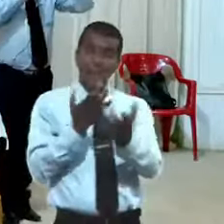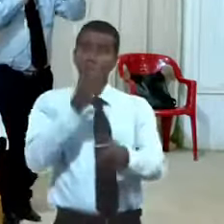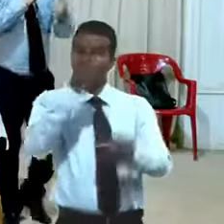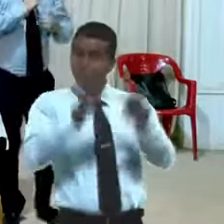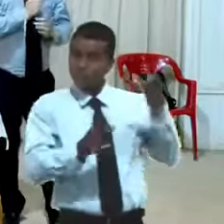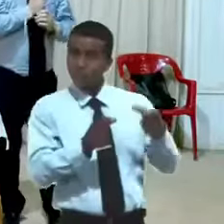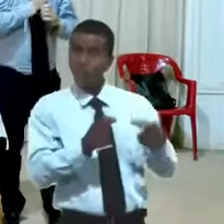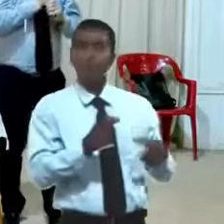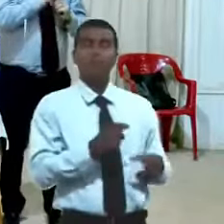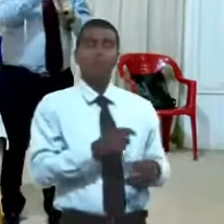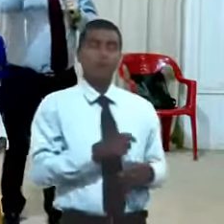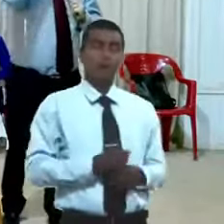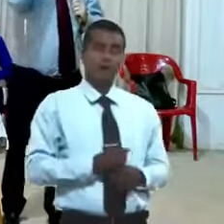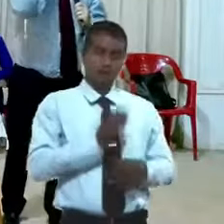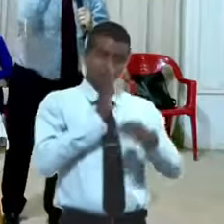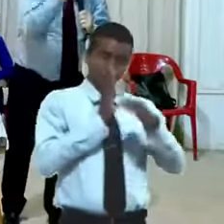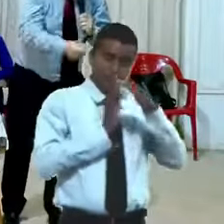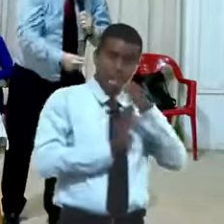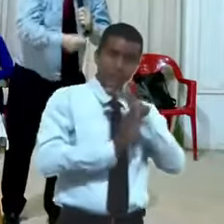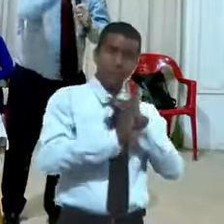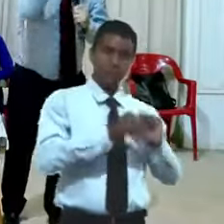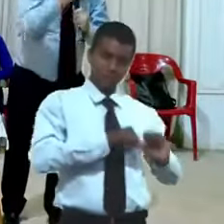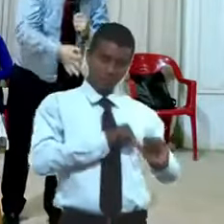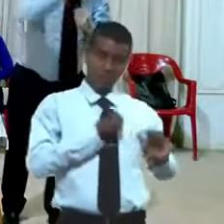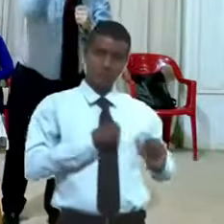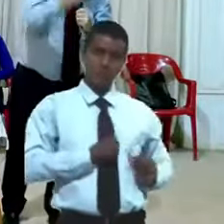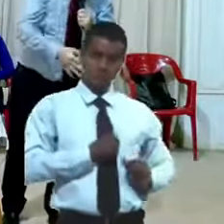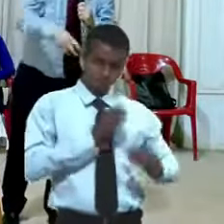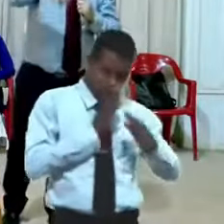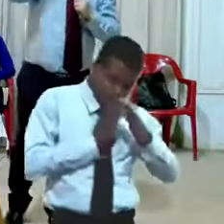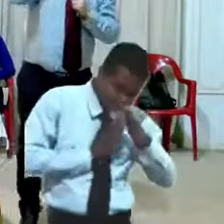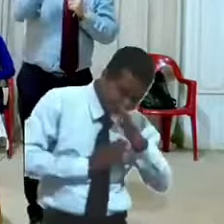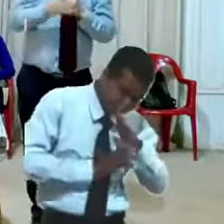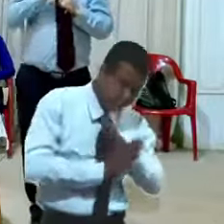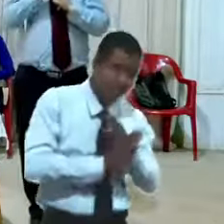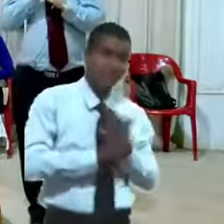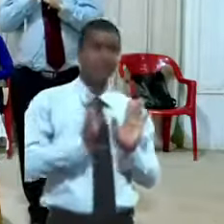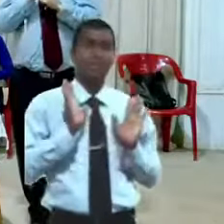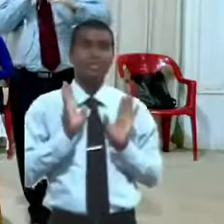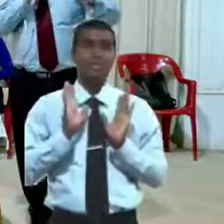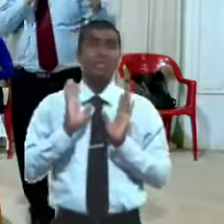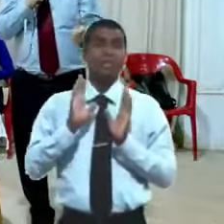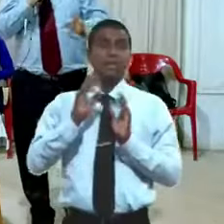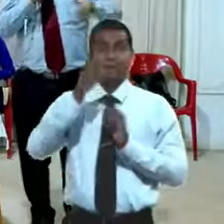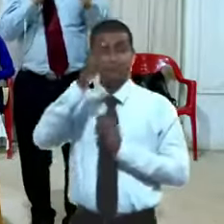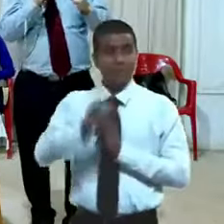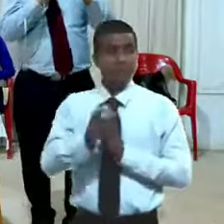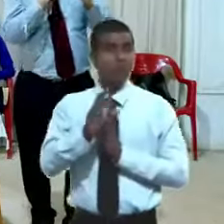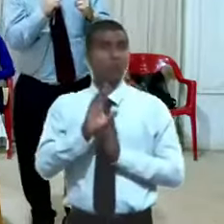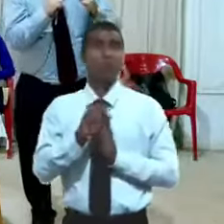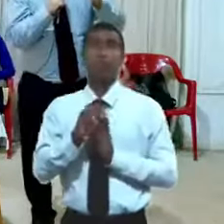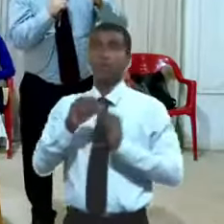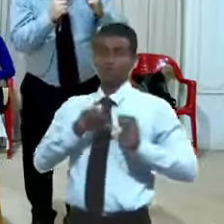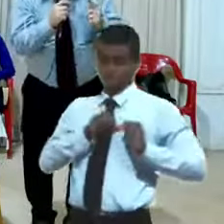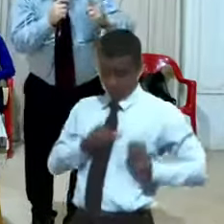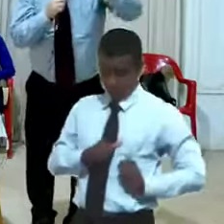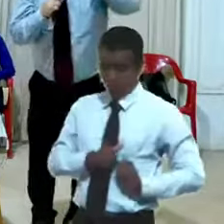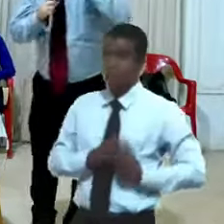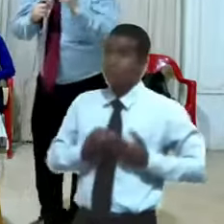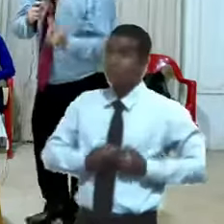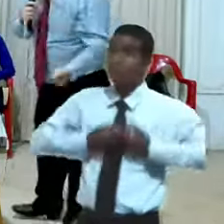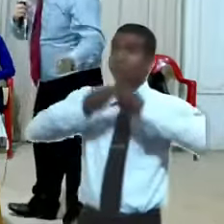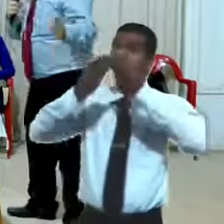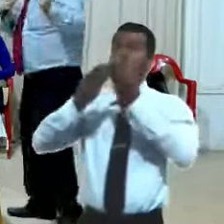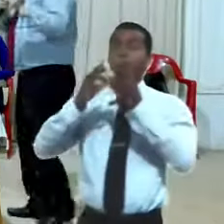reconozca su grandeza y para poder el ser humano doblar su corazón ante él tiene que reconocer la